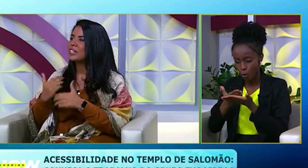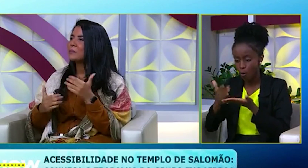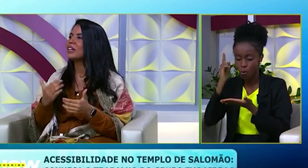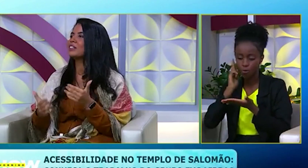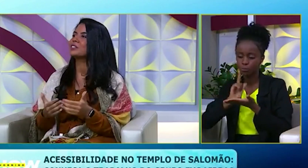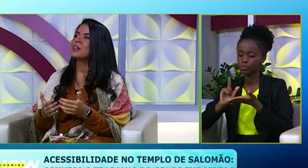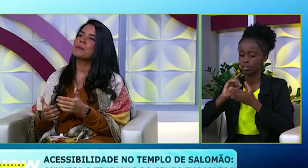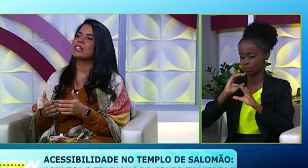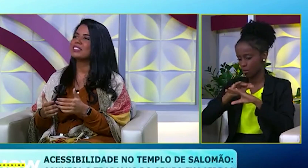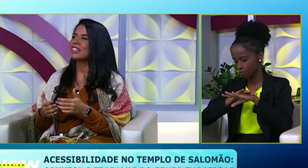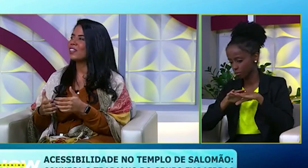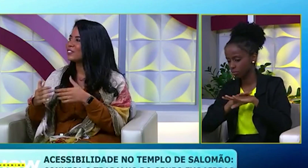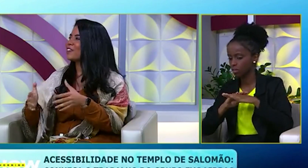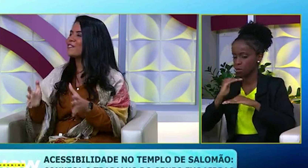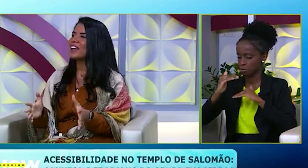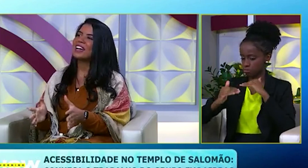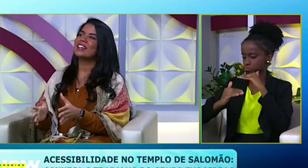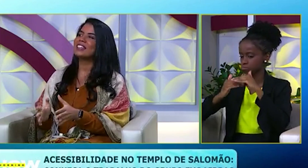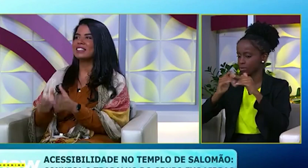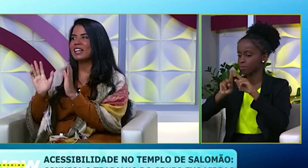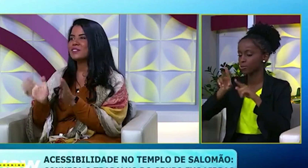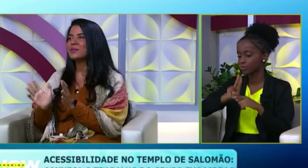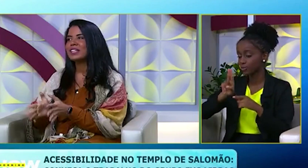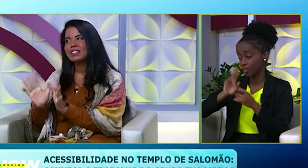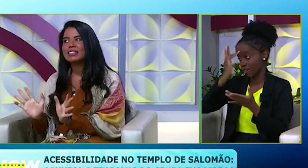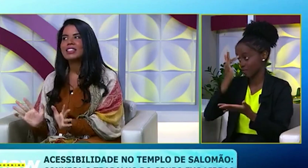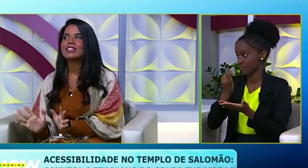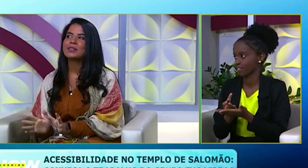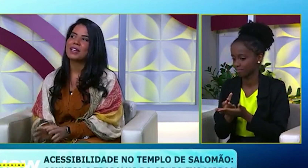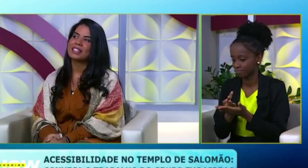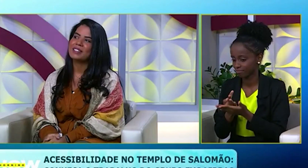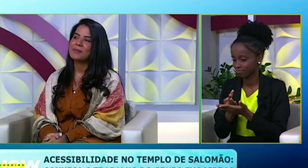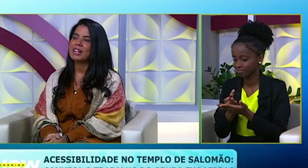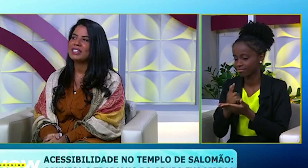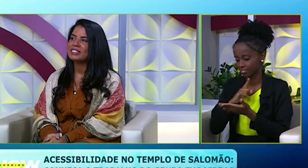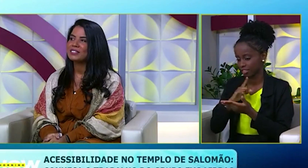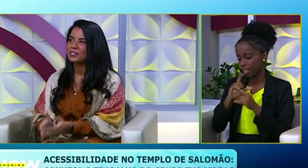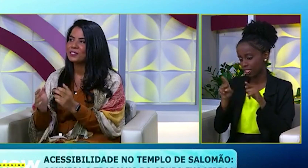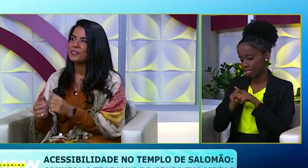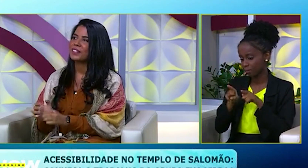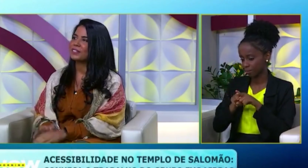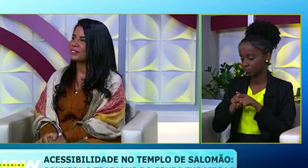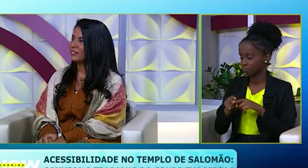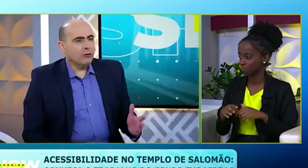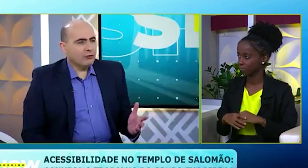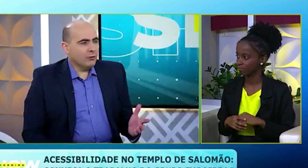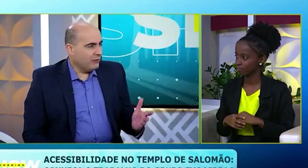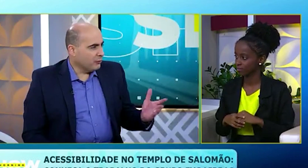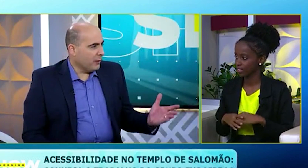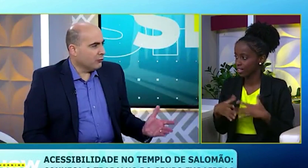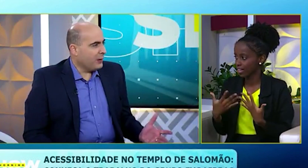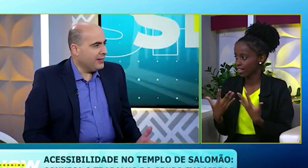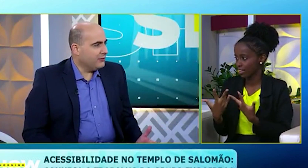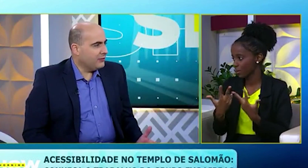ele, está caminhando. Mas assim, ela usou a fé e ela falou, Breira, tem a salinha também, né? Mas foi São São Lido. É como nós,